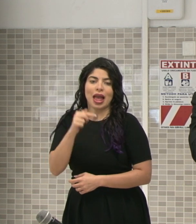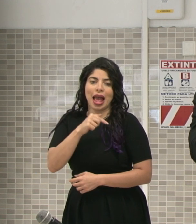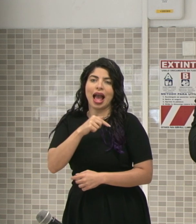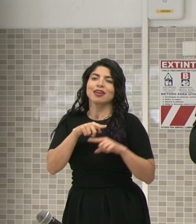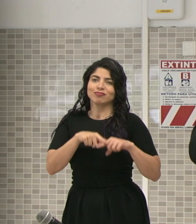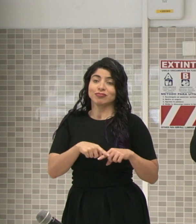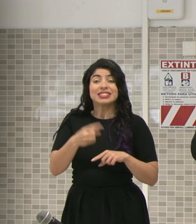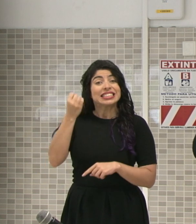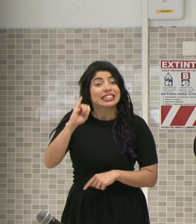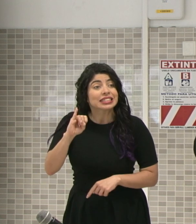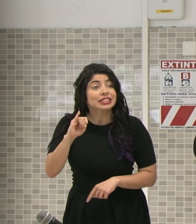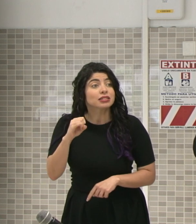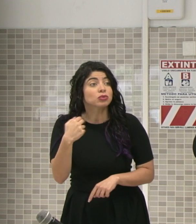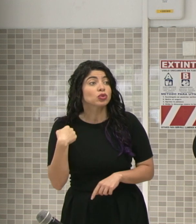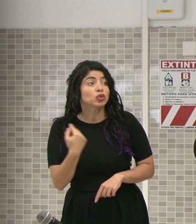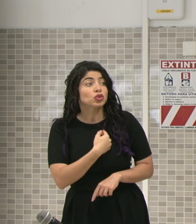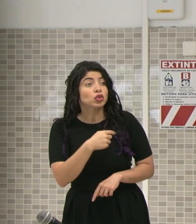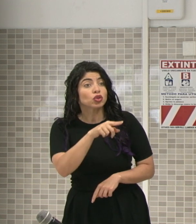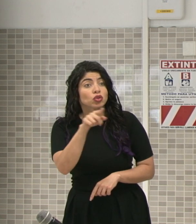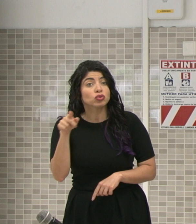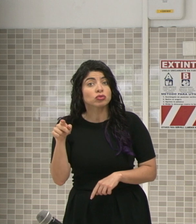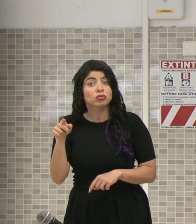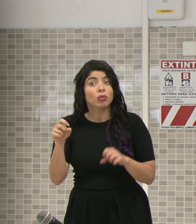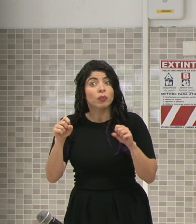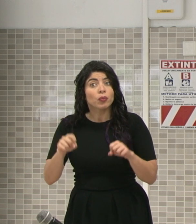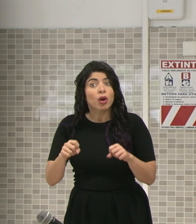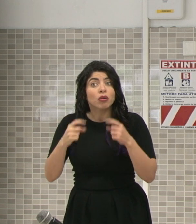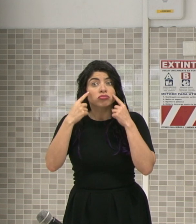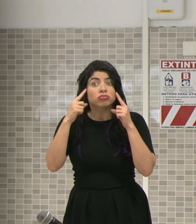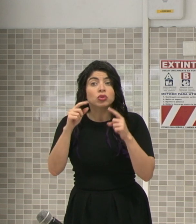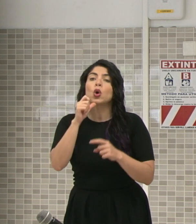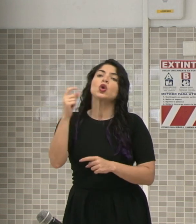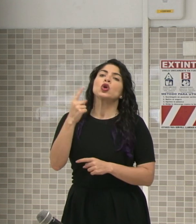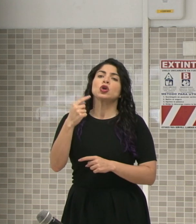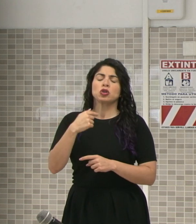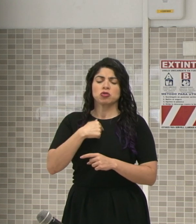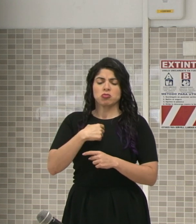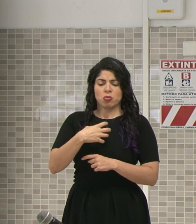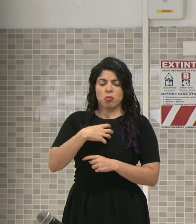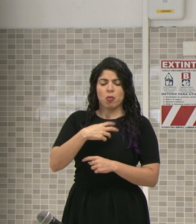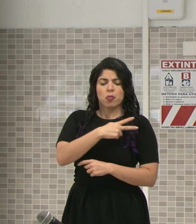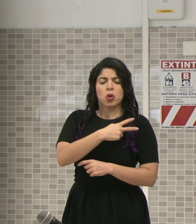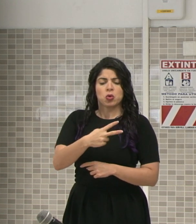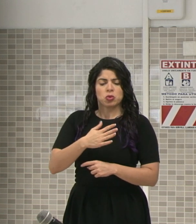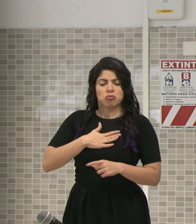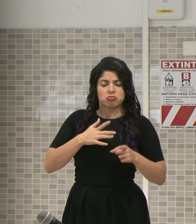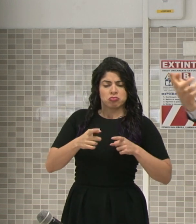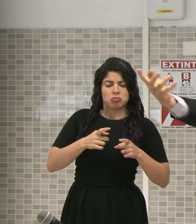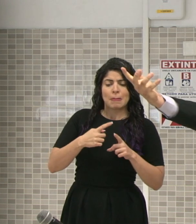Y si nosotros conseguimos no sólo apropiarnos de esa voluntad, sino